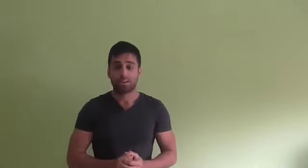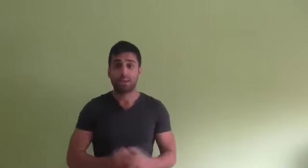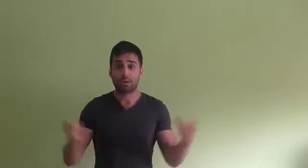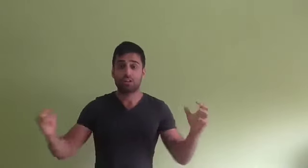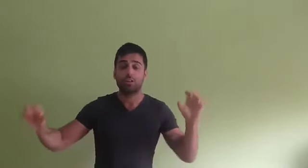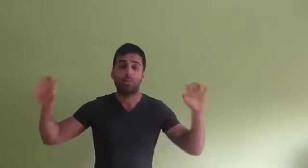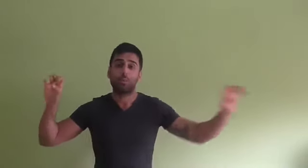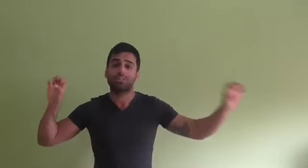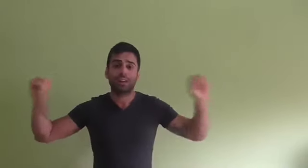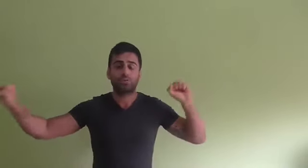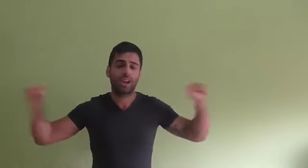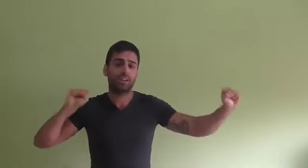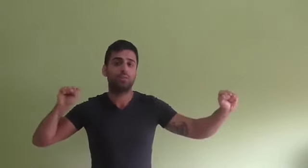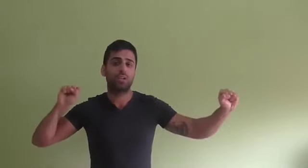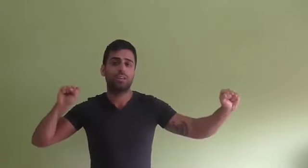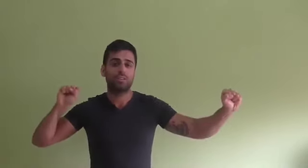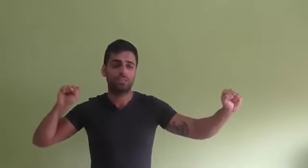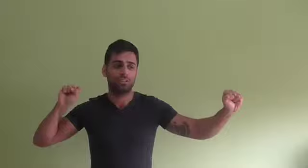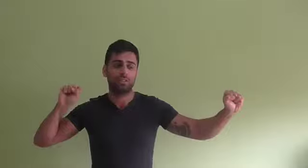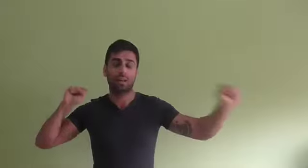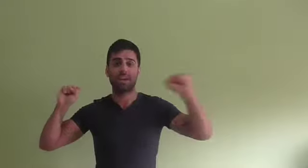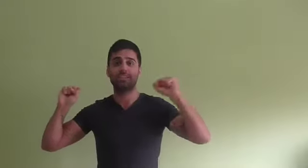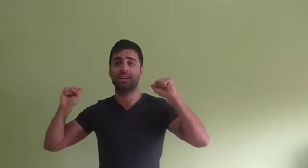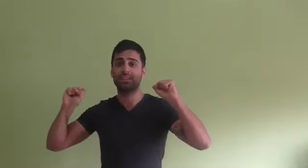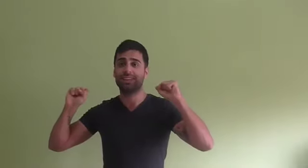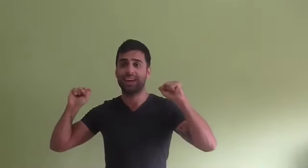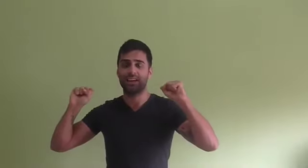Y por lo tanto, como no puedes renunciar a ninguno de ellos, también tienes que